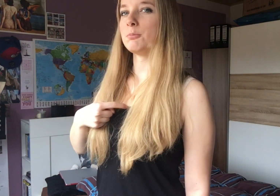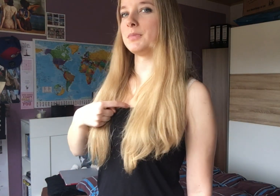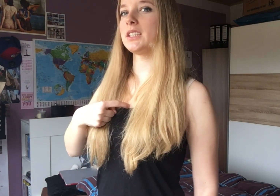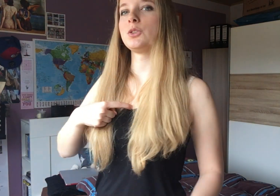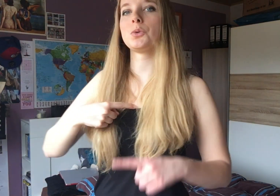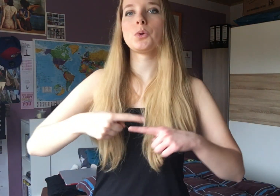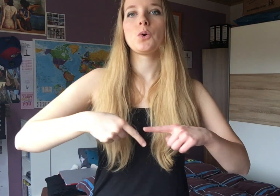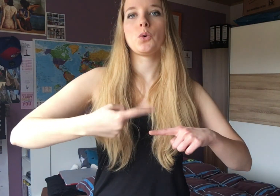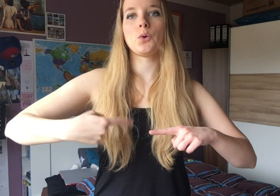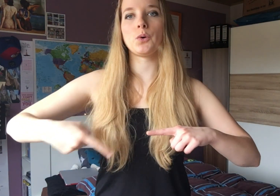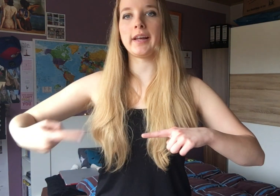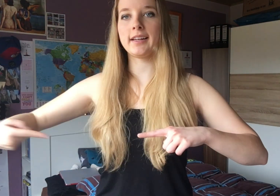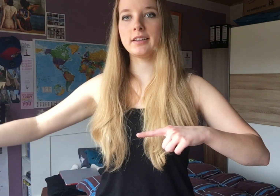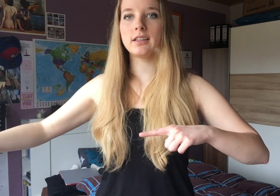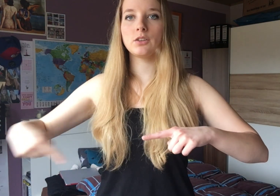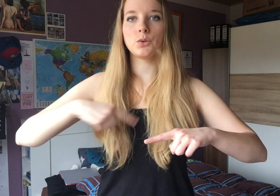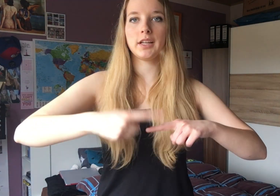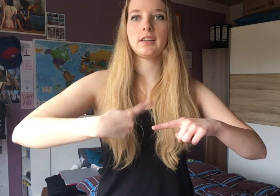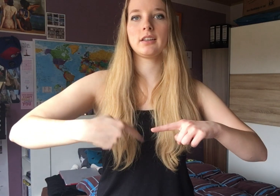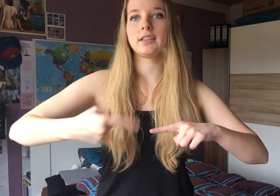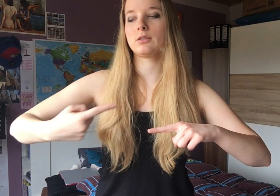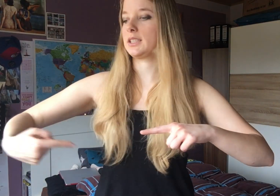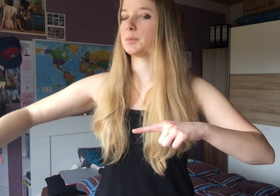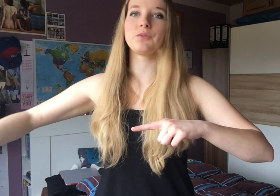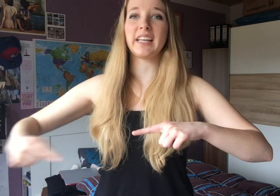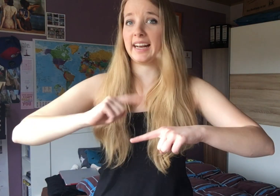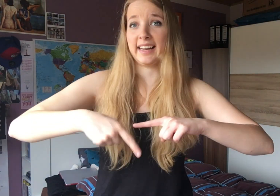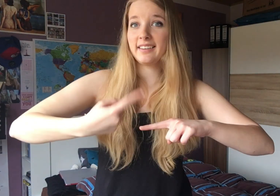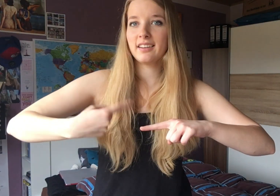mir ist so unendlich, unendlich heißt das, das nimmt irgendwie gar kein Ende.